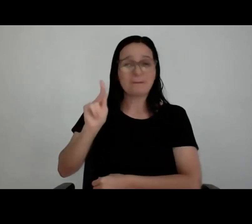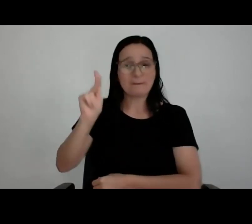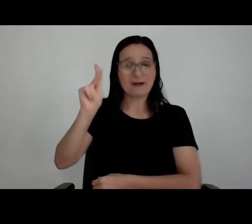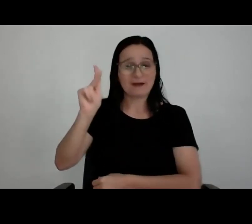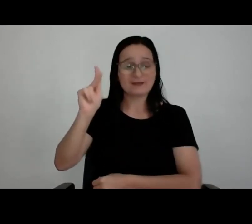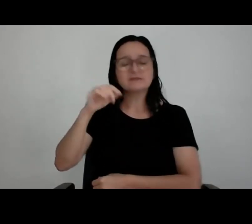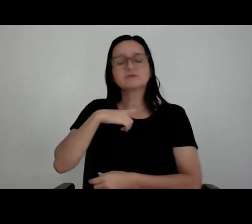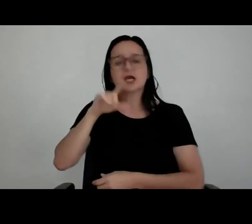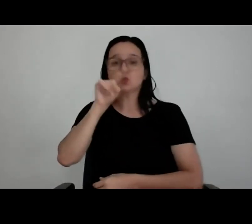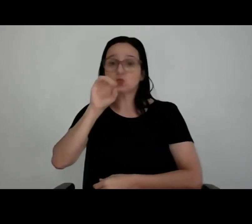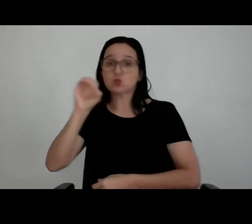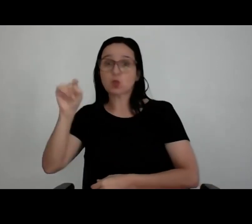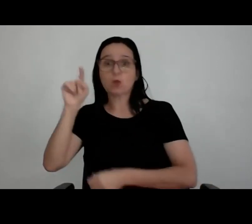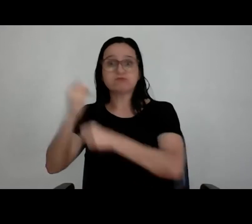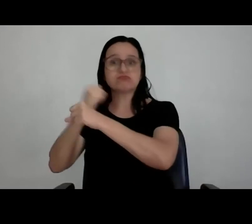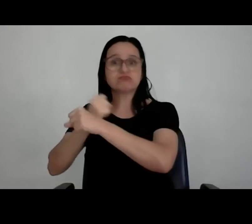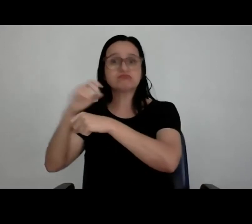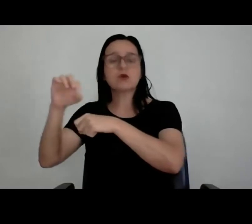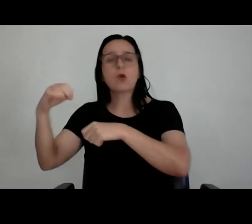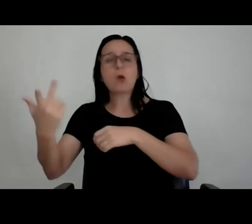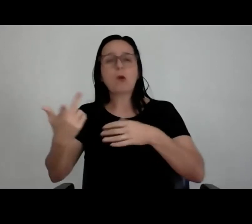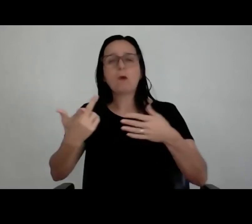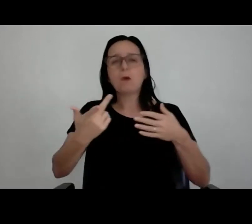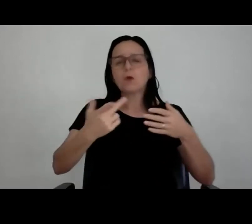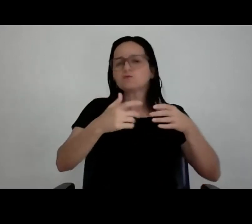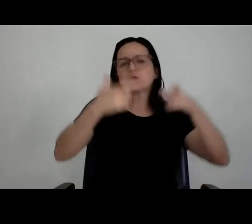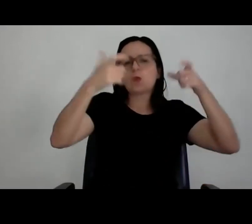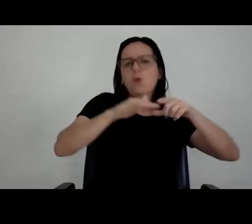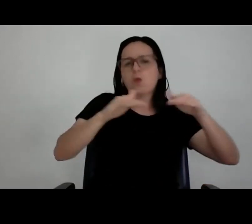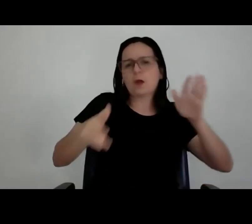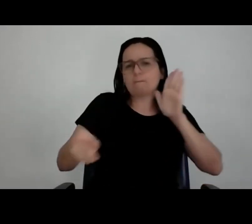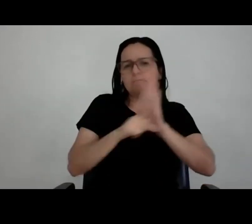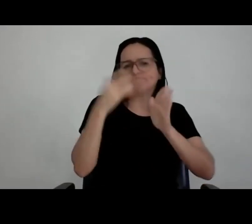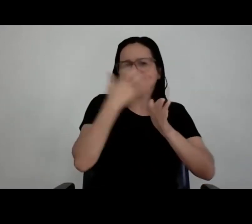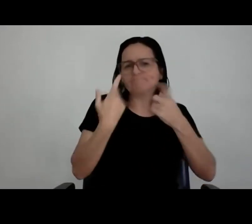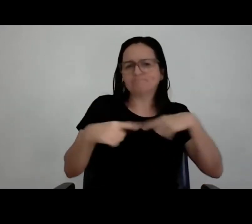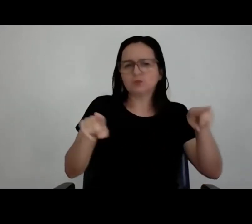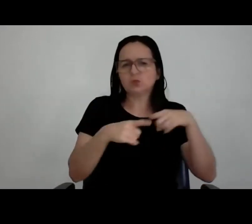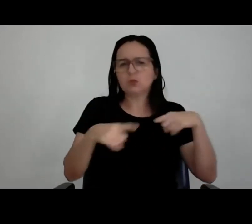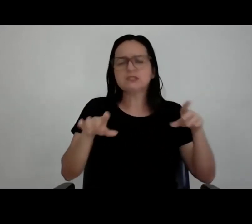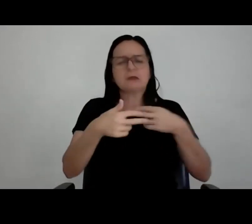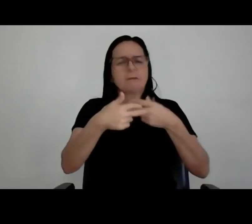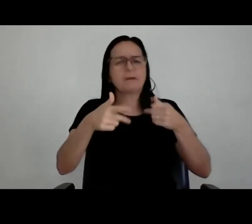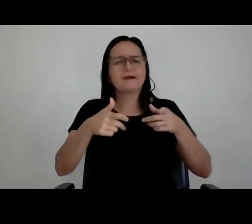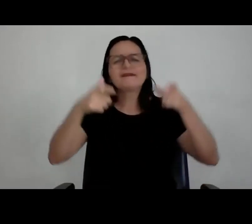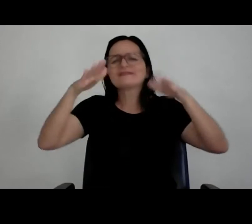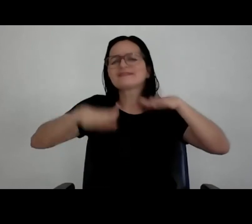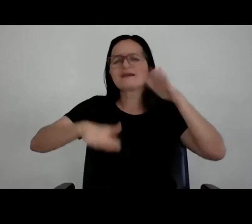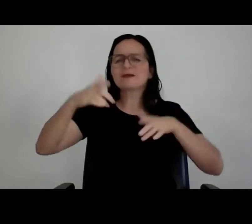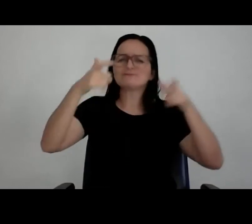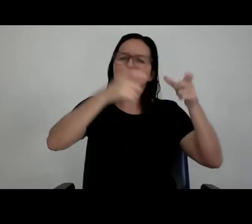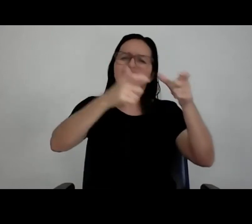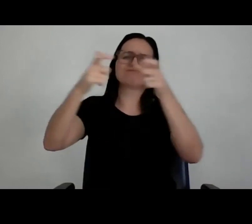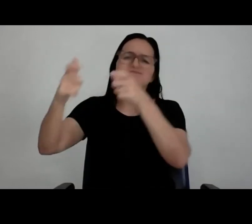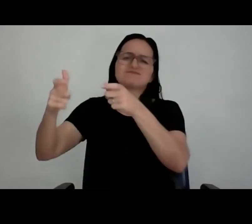Metropólio, ou os palcos do Rock in Rio, cada projeto desse tem um público, tem uma demanda, tem um local, tem um orçamento, tem um